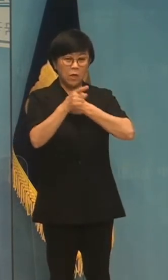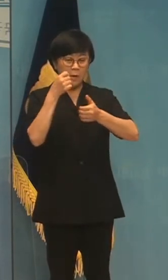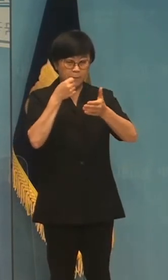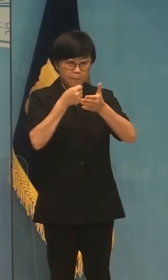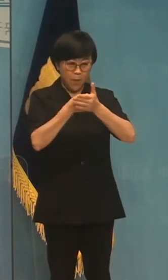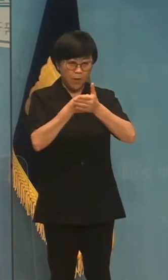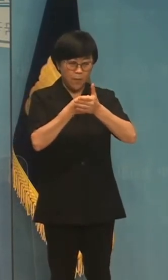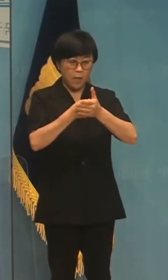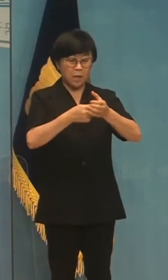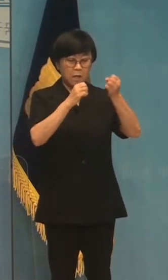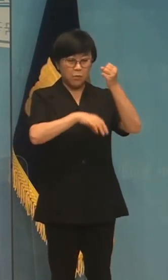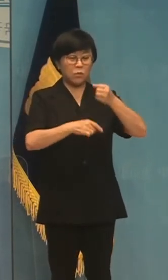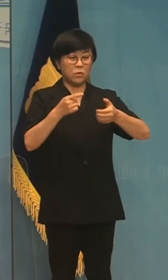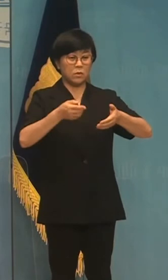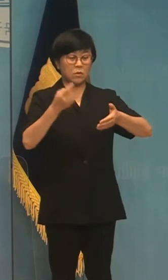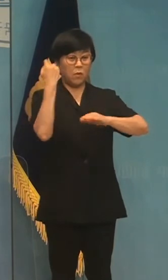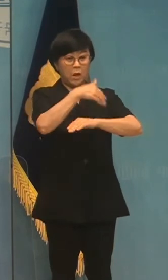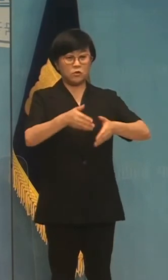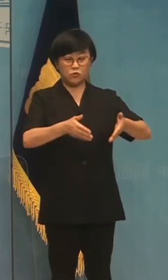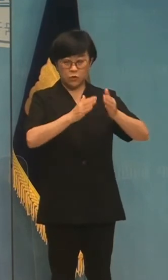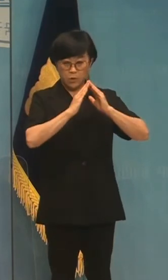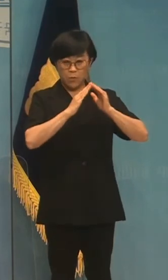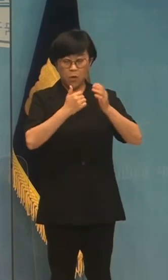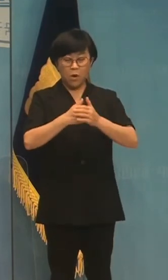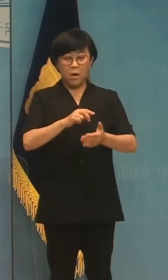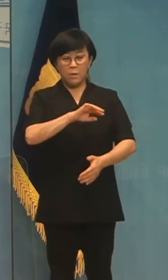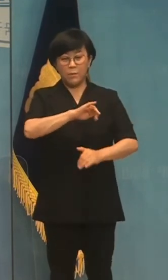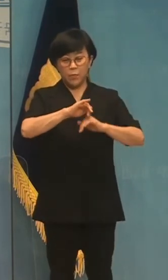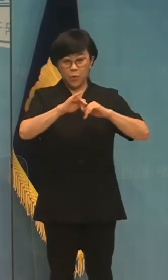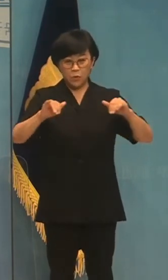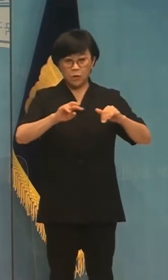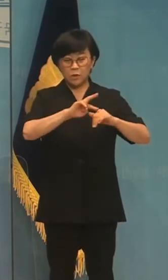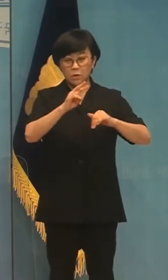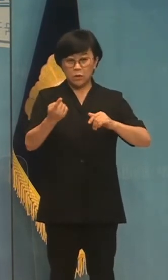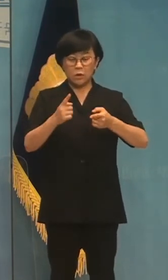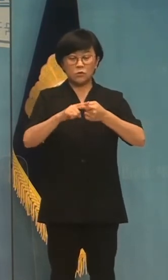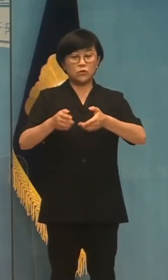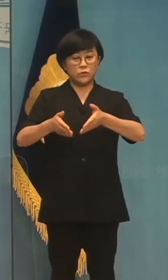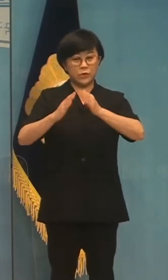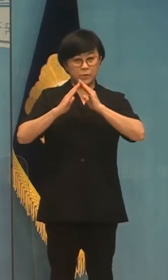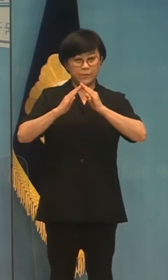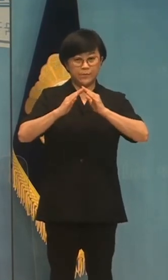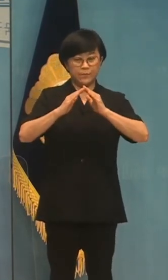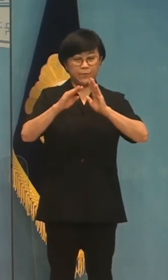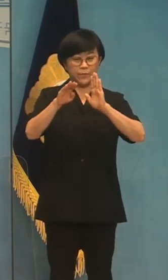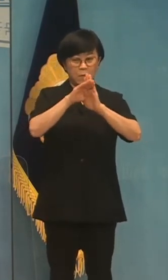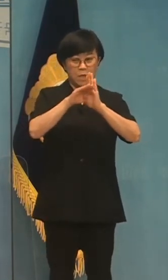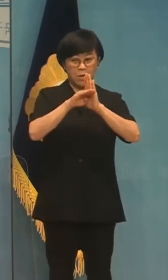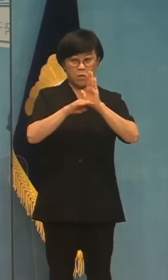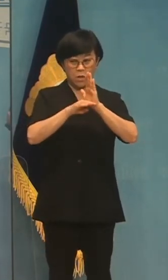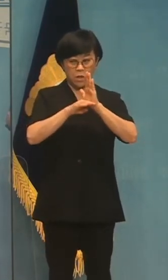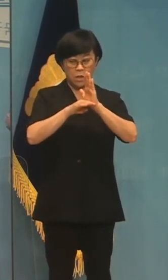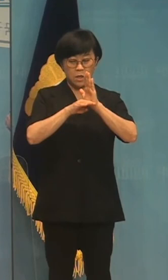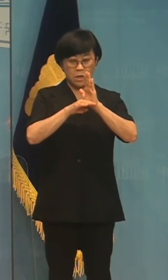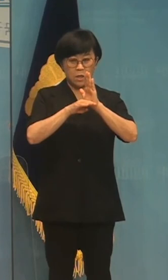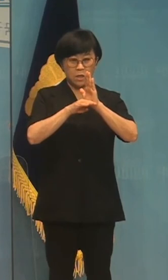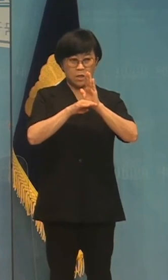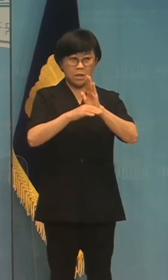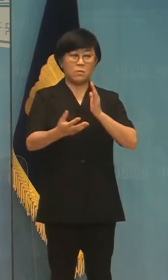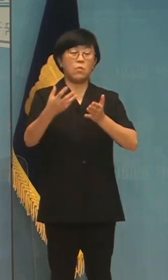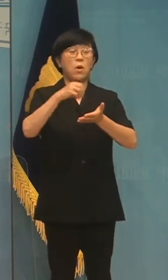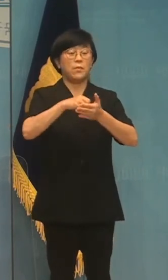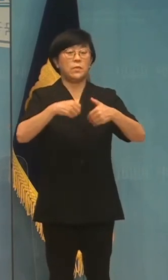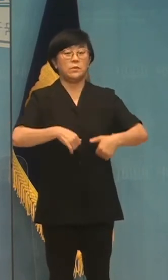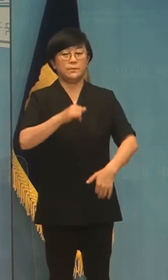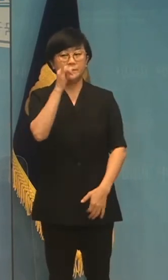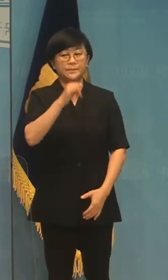수립조항과 별도의 정의로운 전환기본계획 수립조항을 포함해야